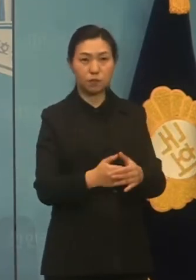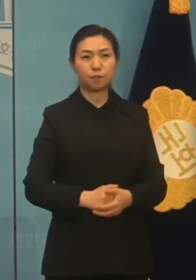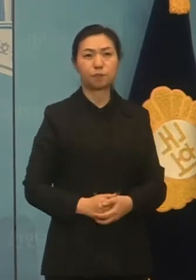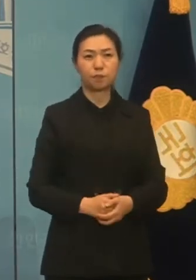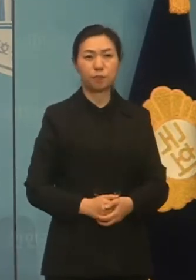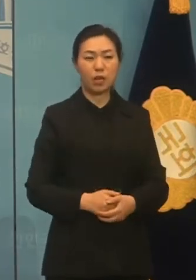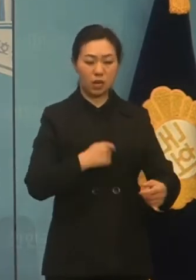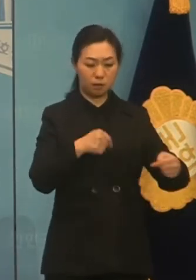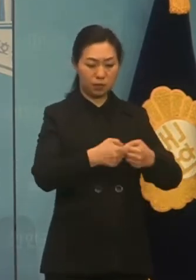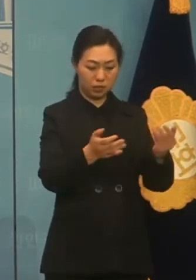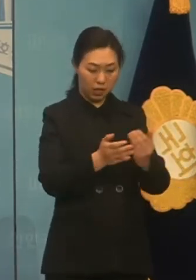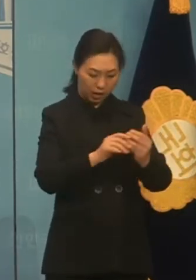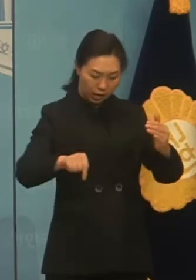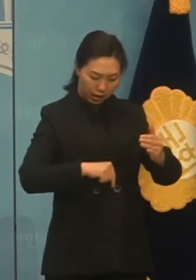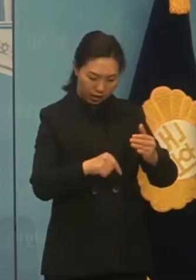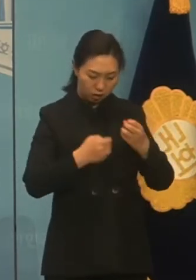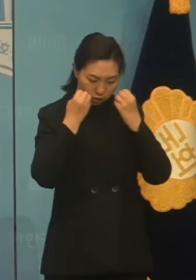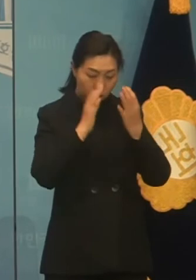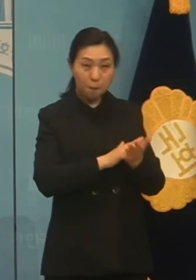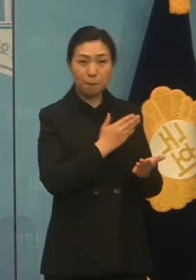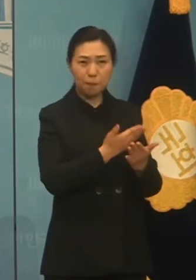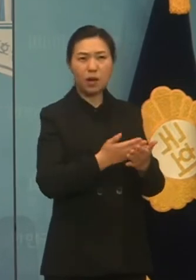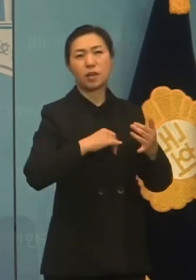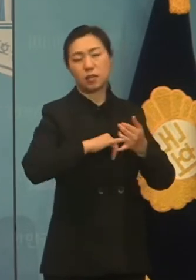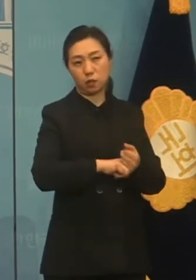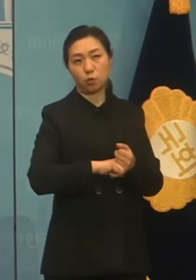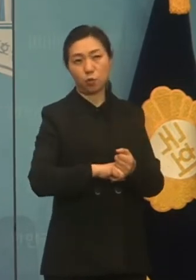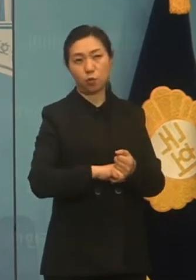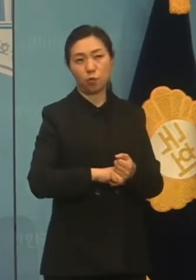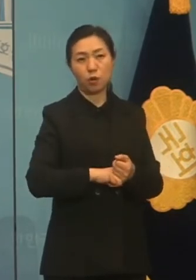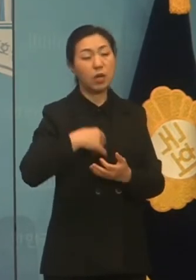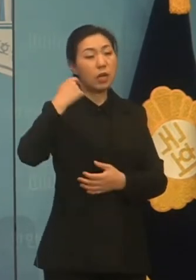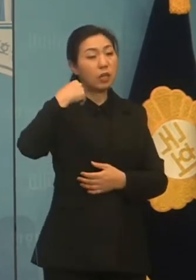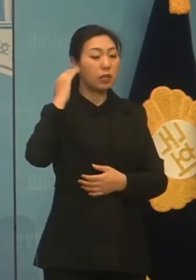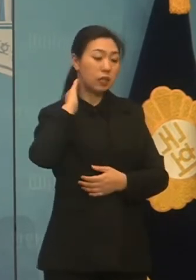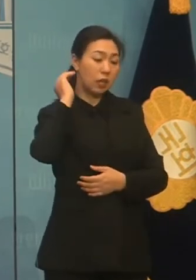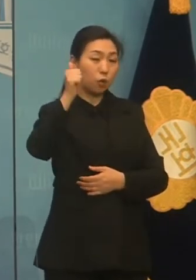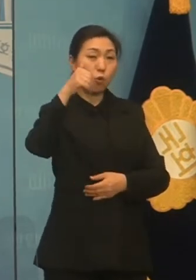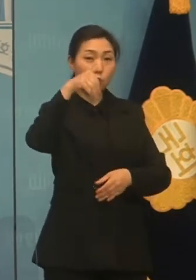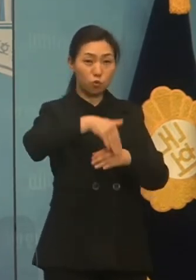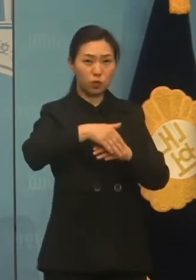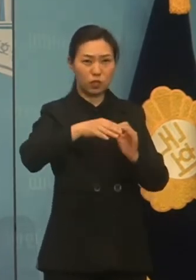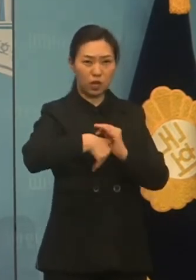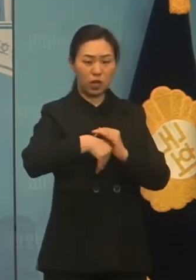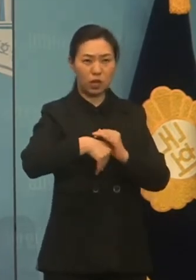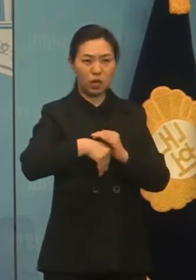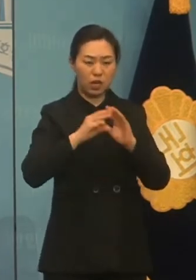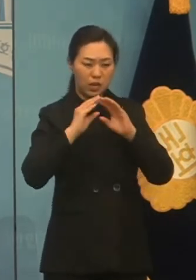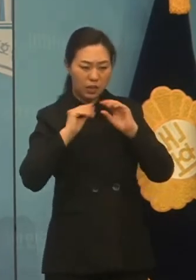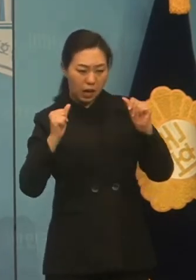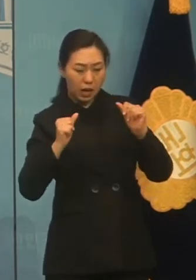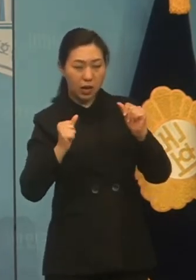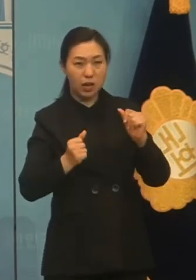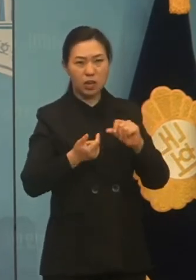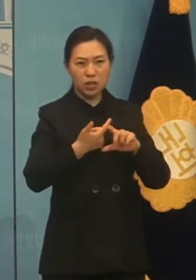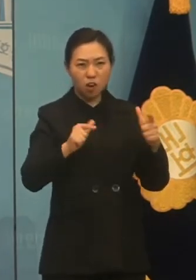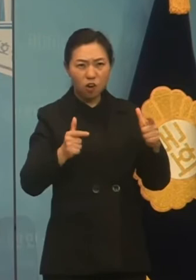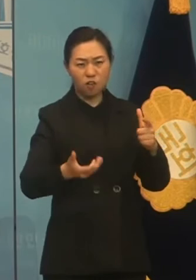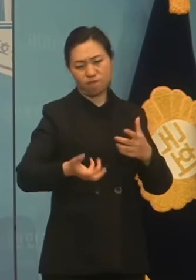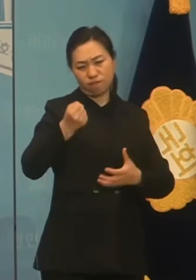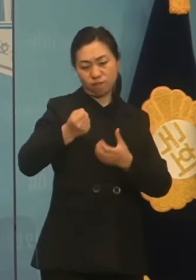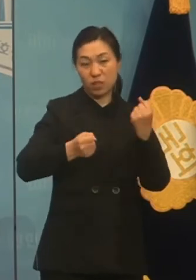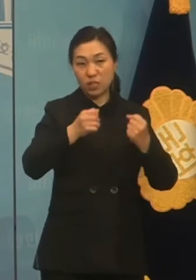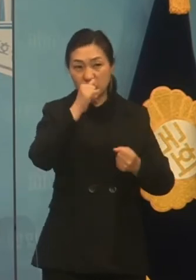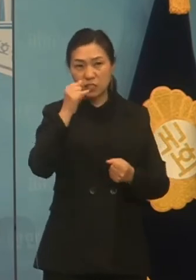혁신하겠습니다. 당 지방선거에서 더불어민주당은 국민 눈높이 여긋나는 가주택자와 부동산 투기꾼 그리고 성기자를